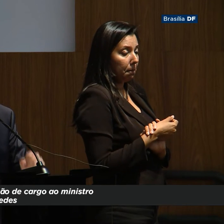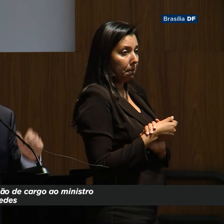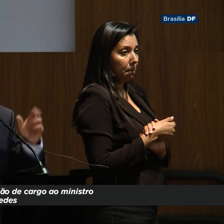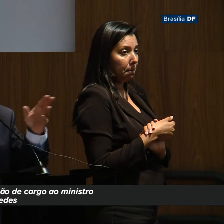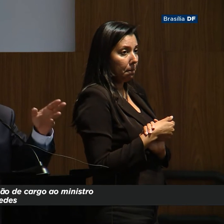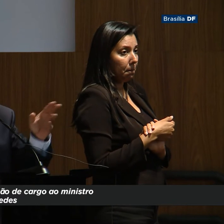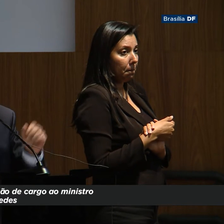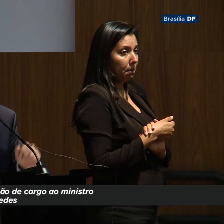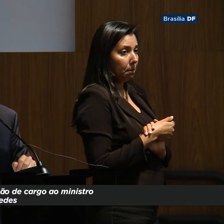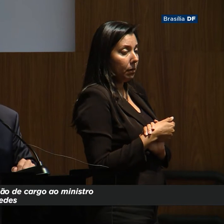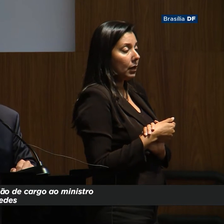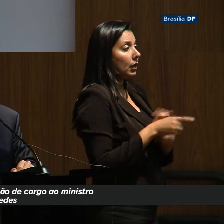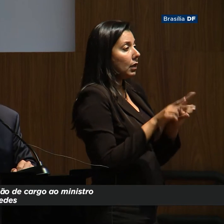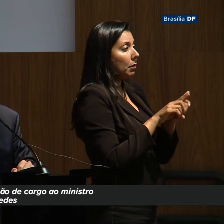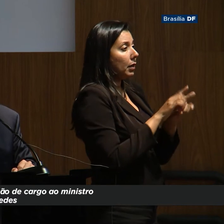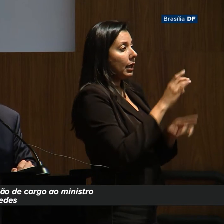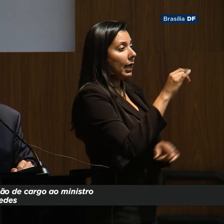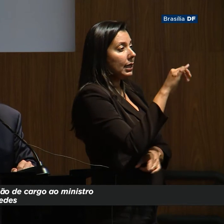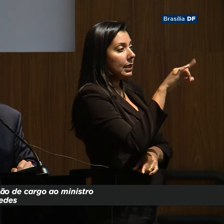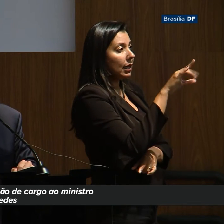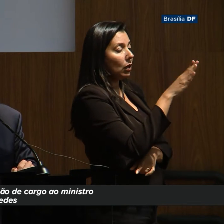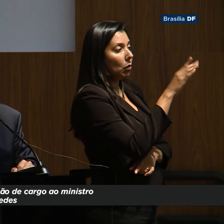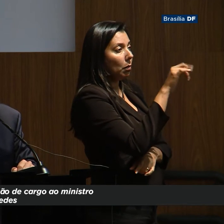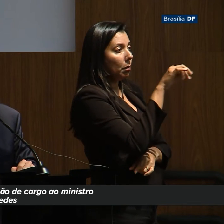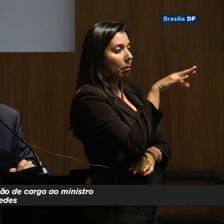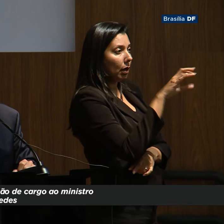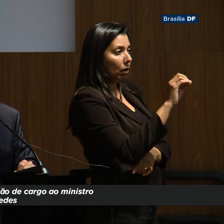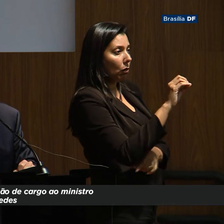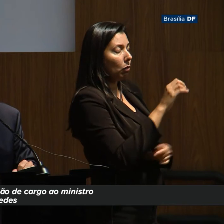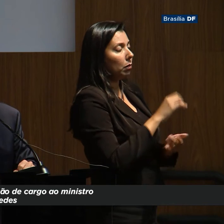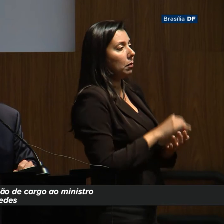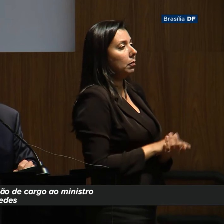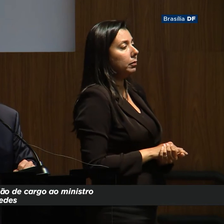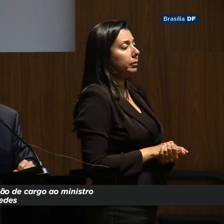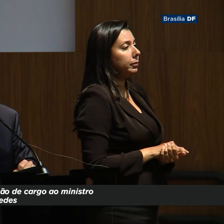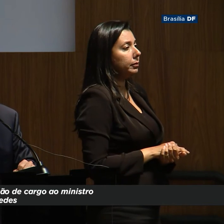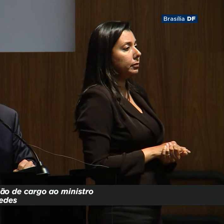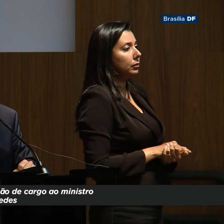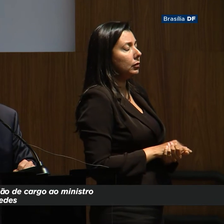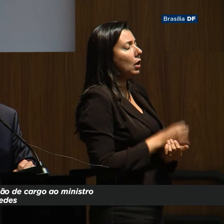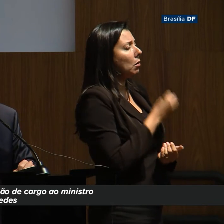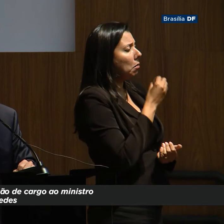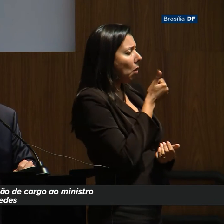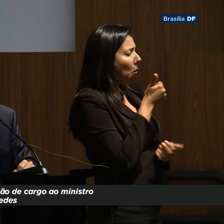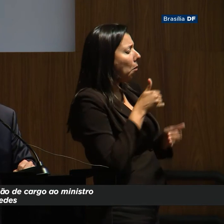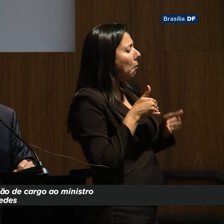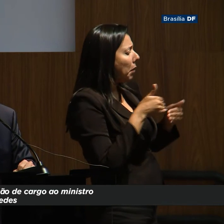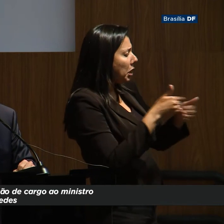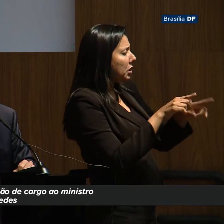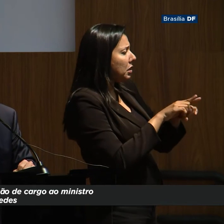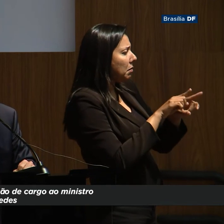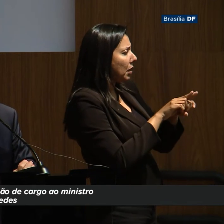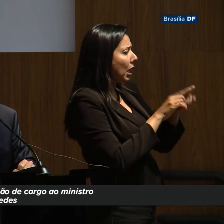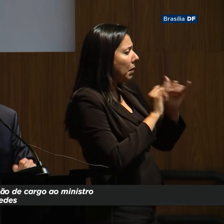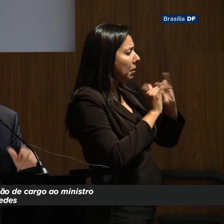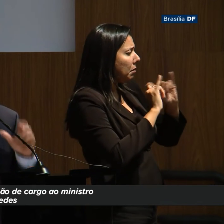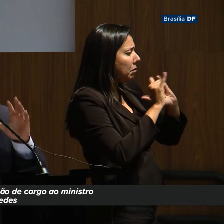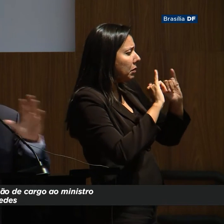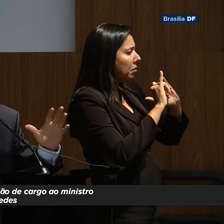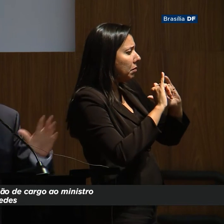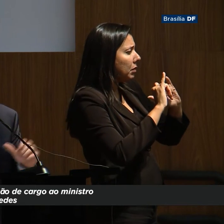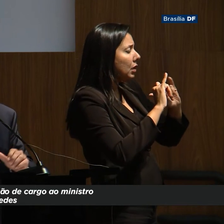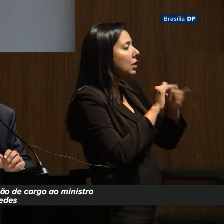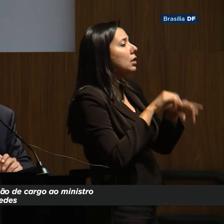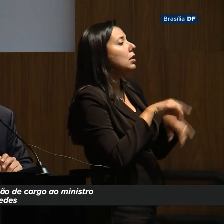eu vou falar do Castelo Branco, mas ele está sob outra gestão, do Bento Albuquerque, que é um excelente ministro também de Minas e Energia, mas é uma